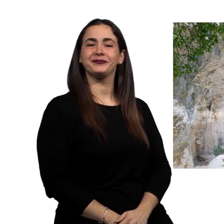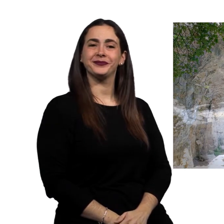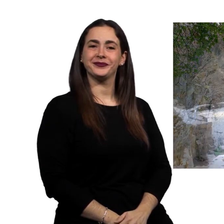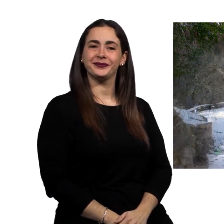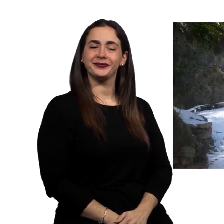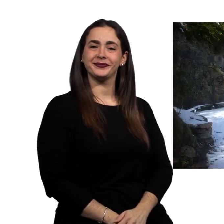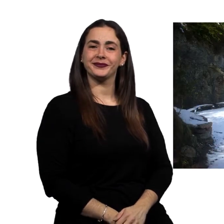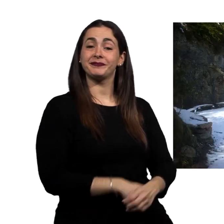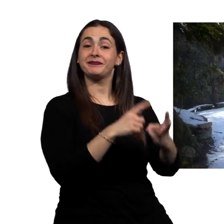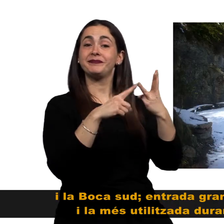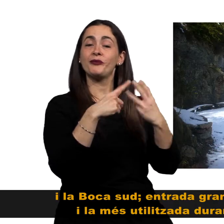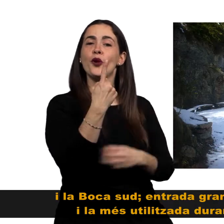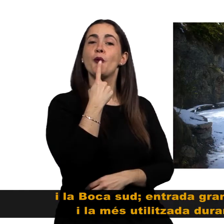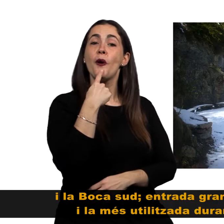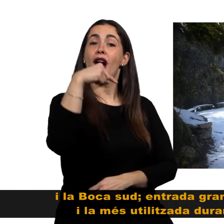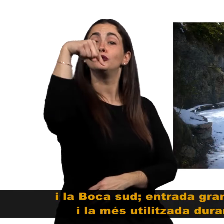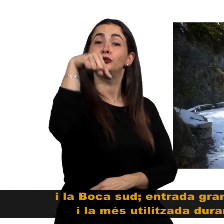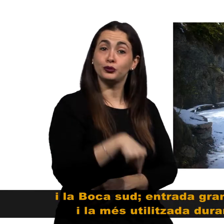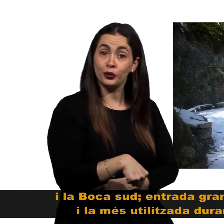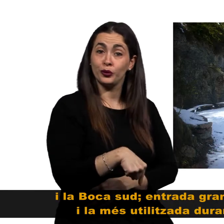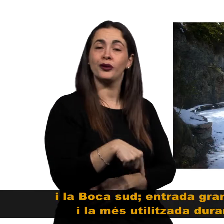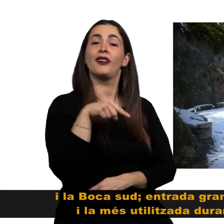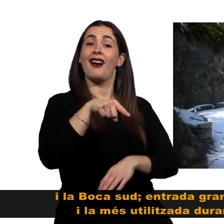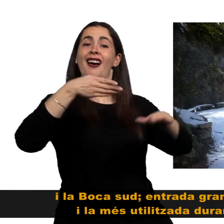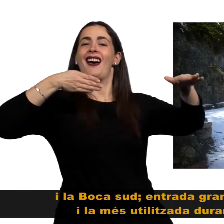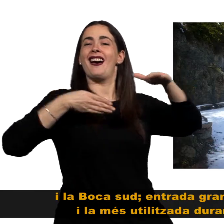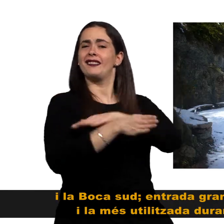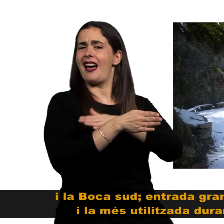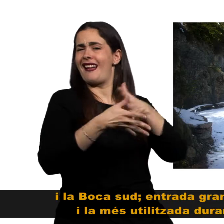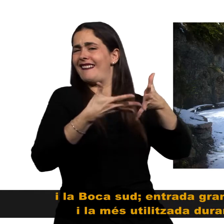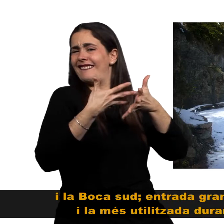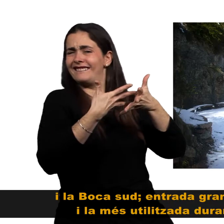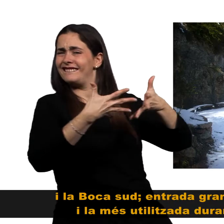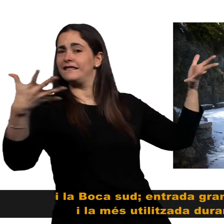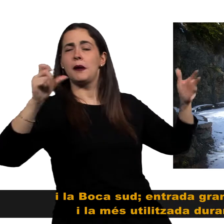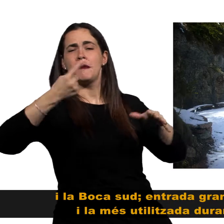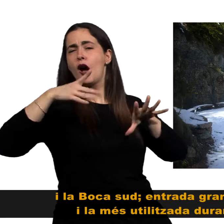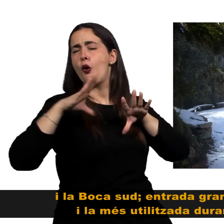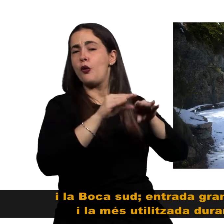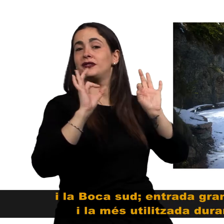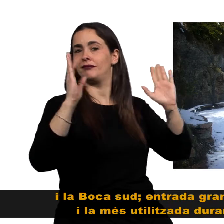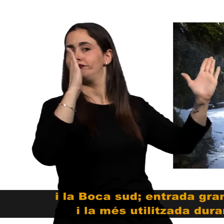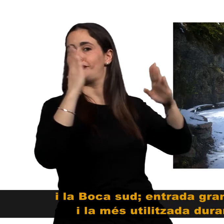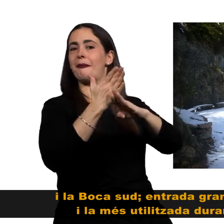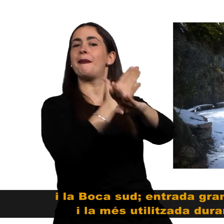i la Boca Sud, entrada gran de la cova del Toi i la més utilitzada durant la prehistòria.